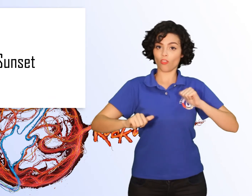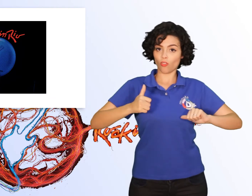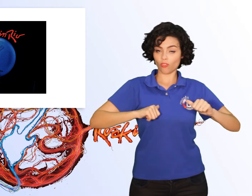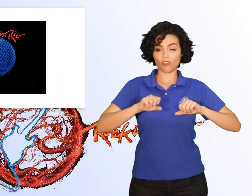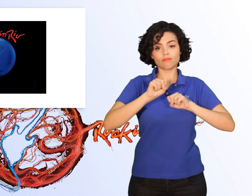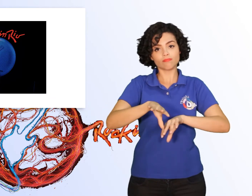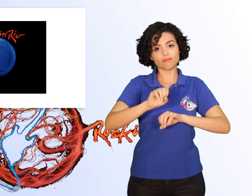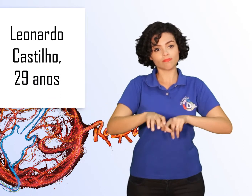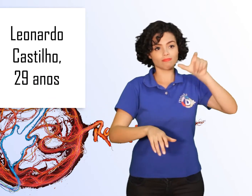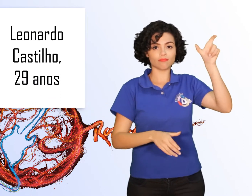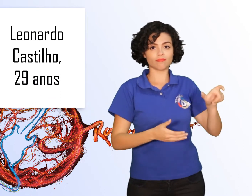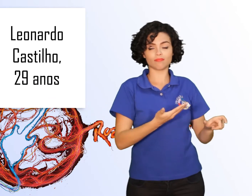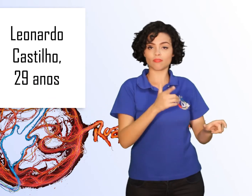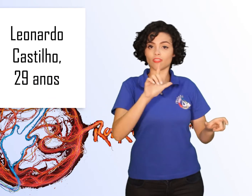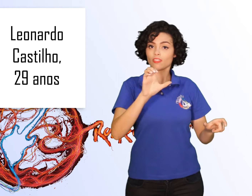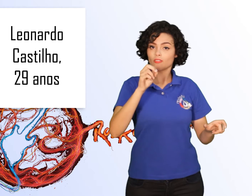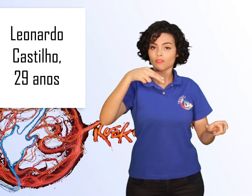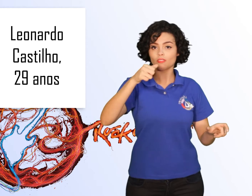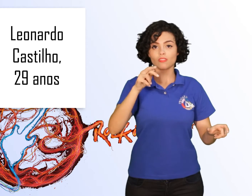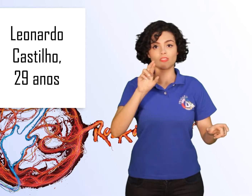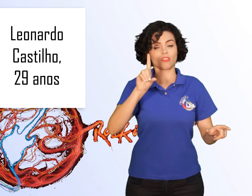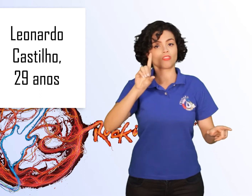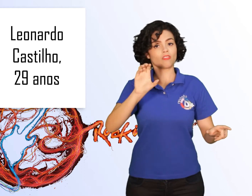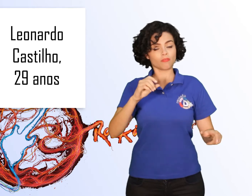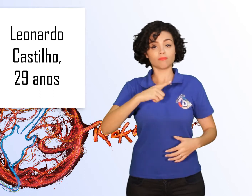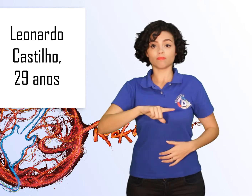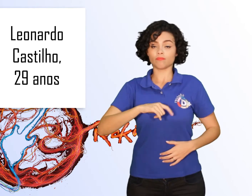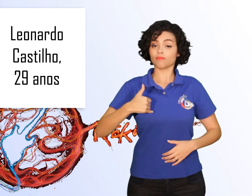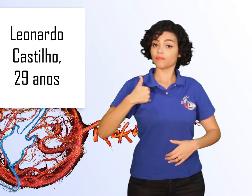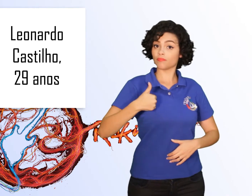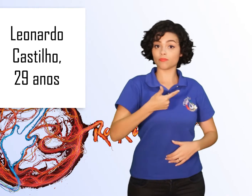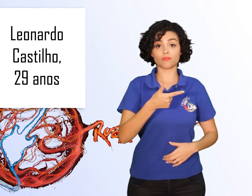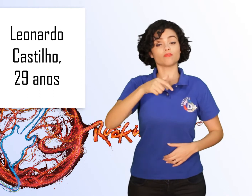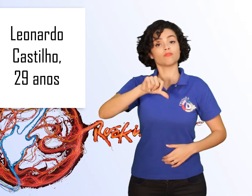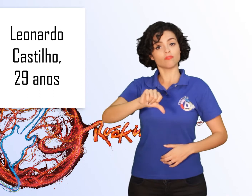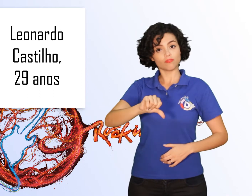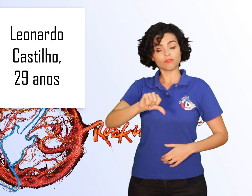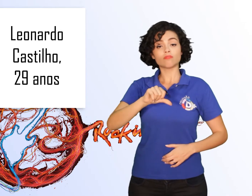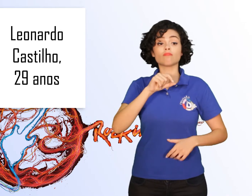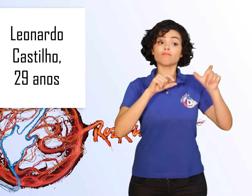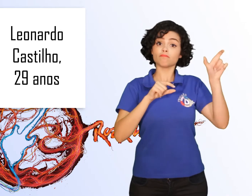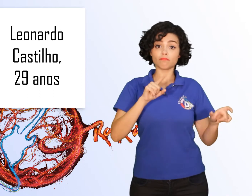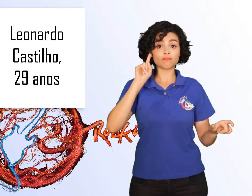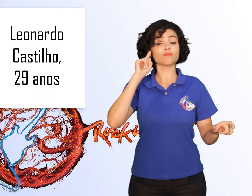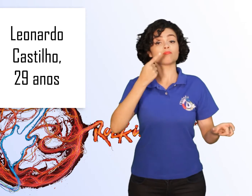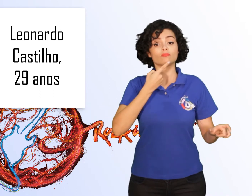educador Leonardo Barbosa de Castilho, de 29 anos e surdo,